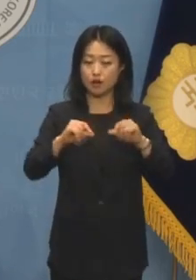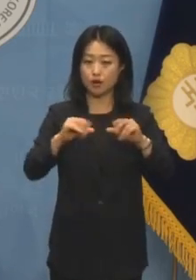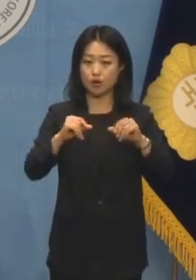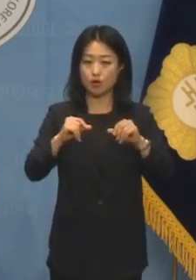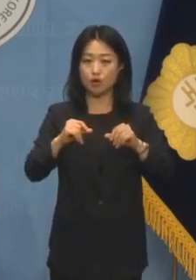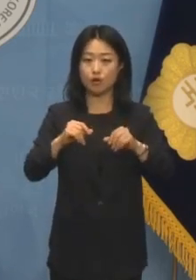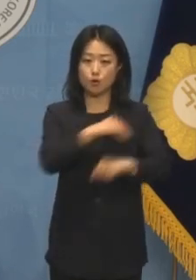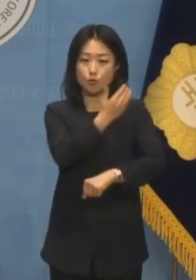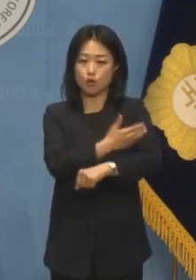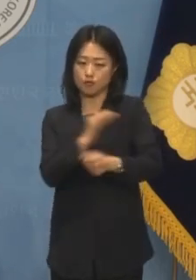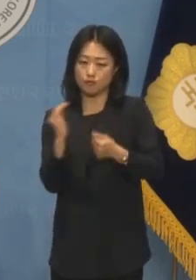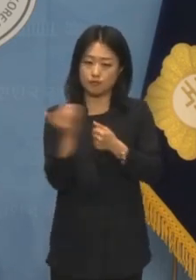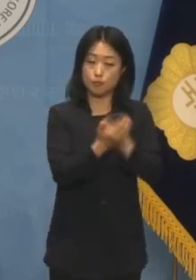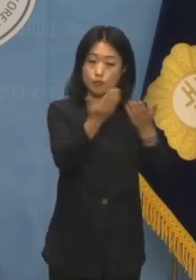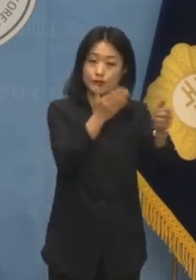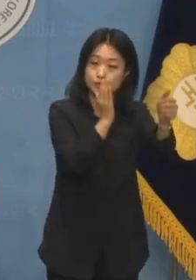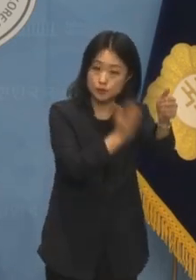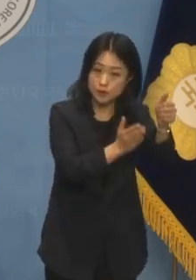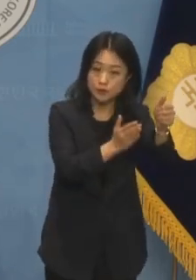소외해 주십시오.